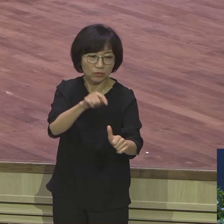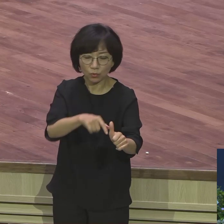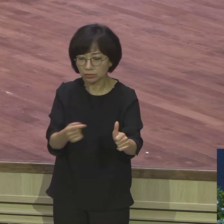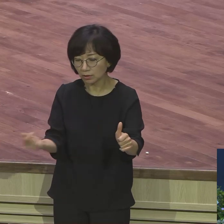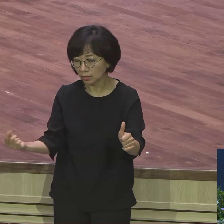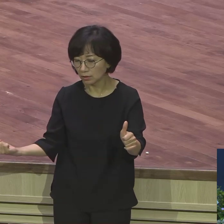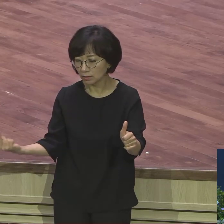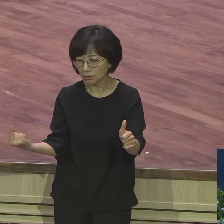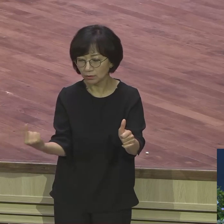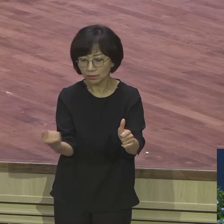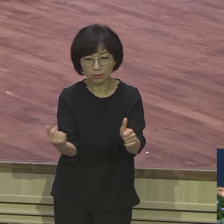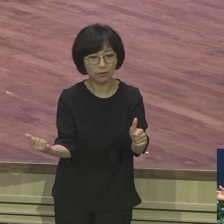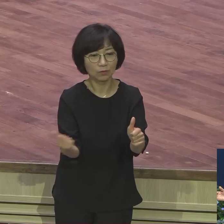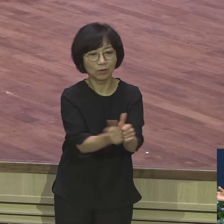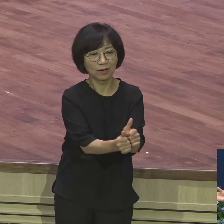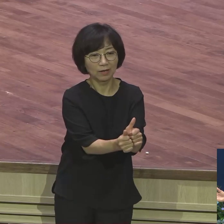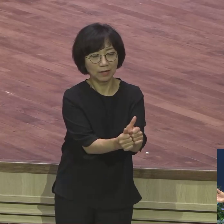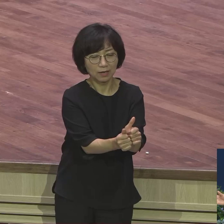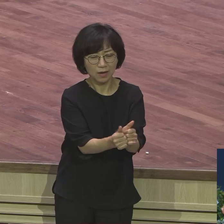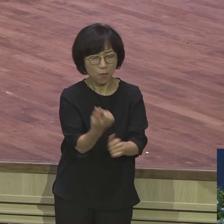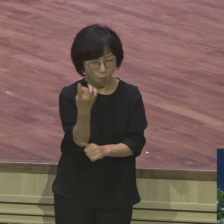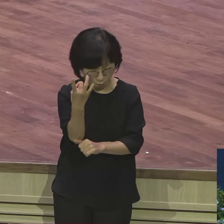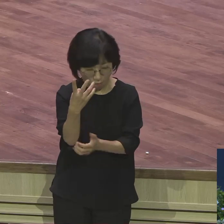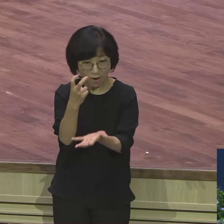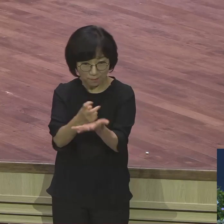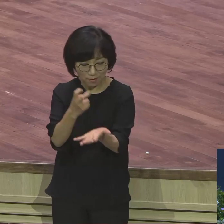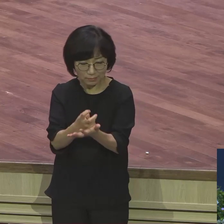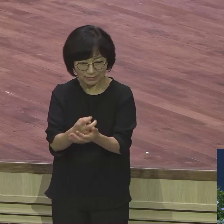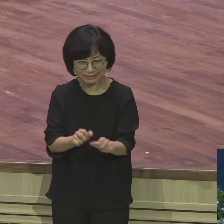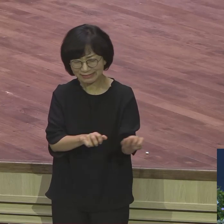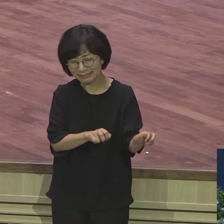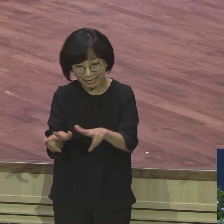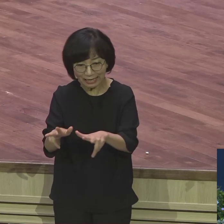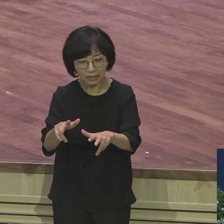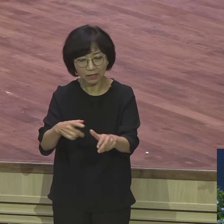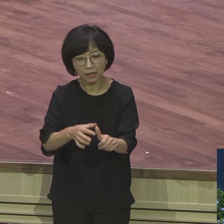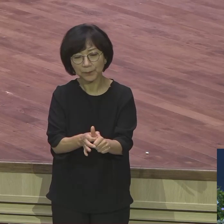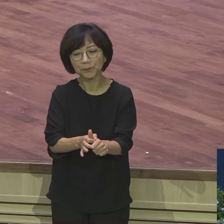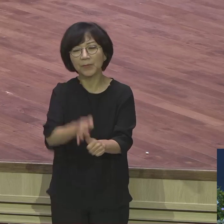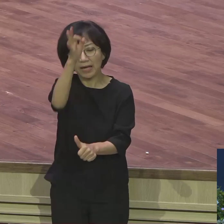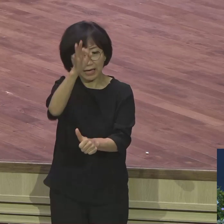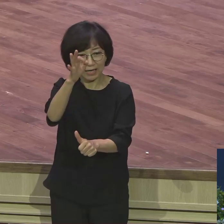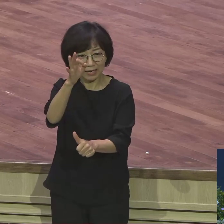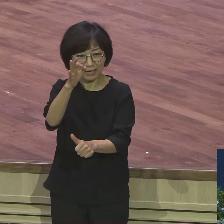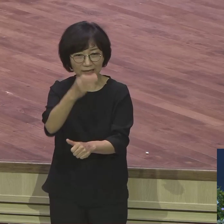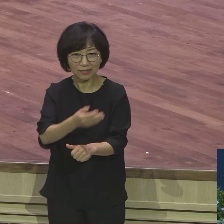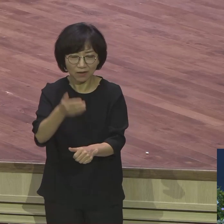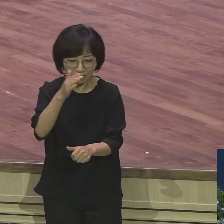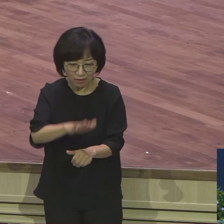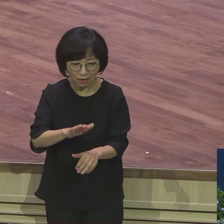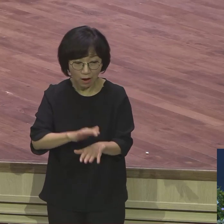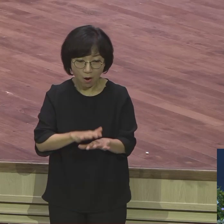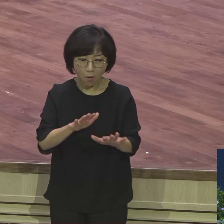적결 처형당해야 되는데 왜 그렇습니까 요셉에 대한 도대발의 총애와